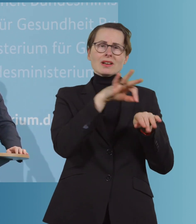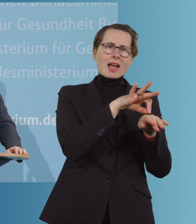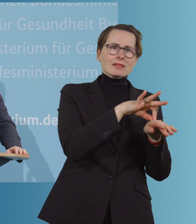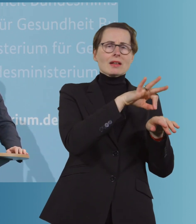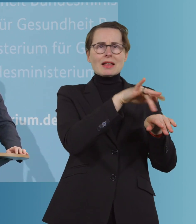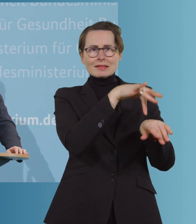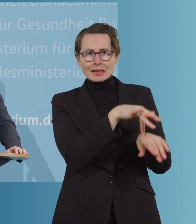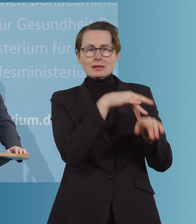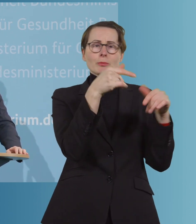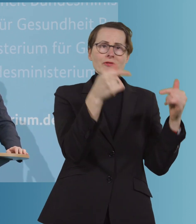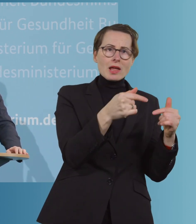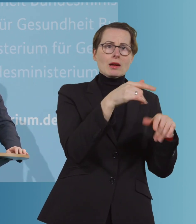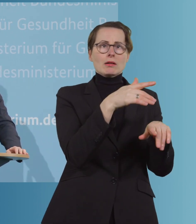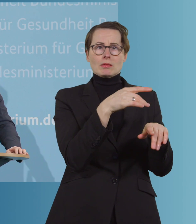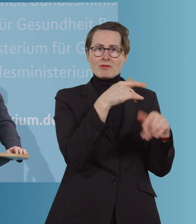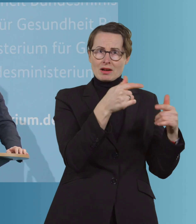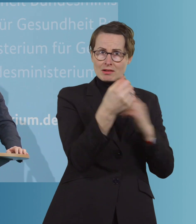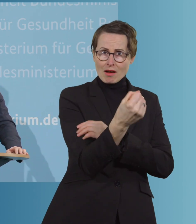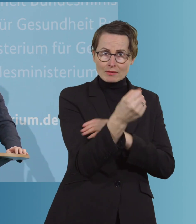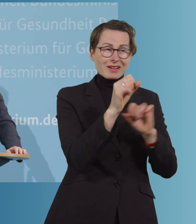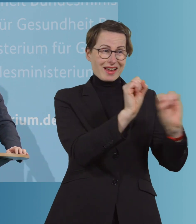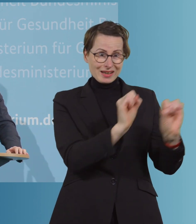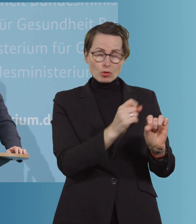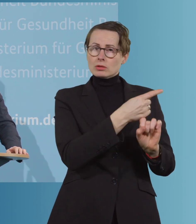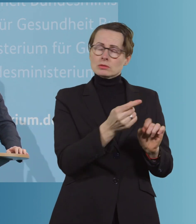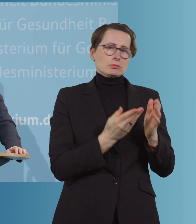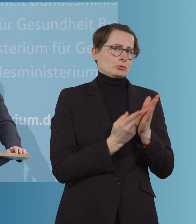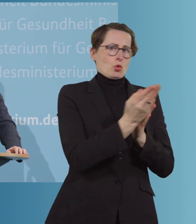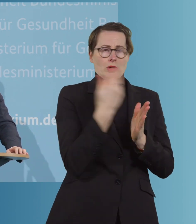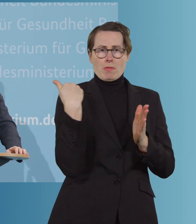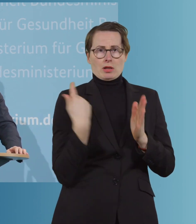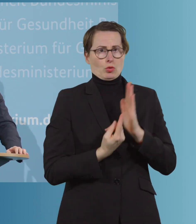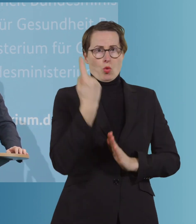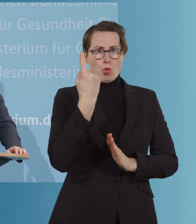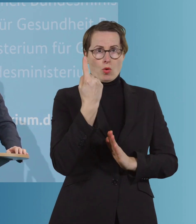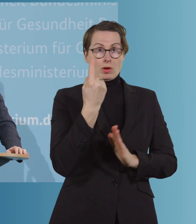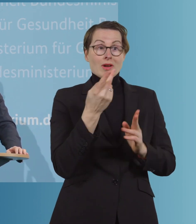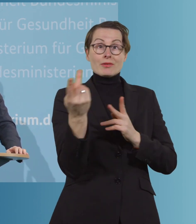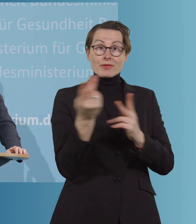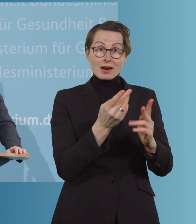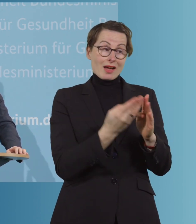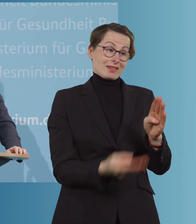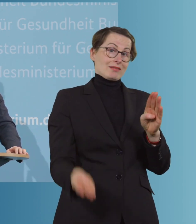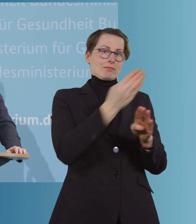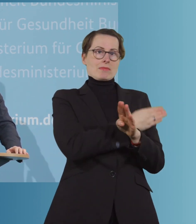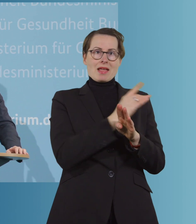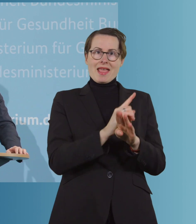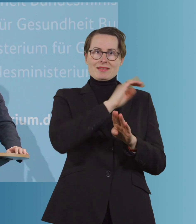den Intensivstationen in allen Bereichen sehr stark belastet. Teilweise deutlich stärker, als dies im Frühjahr der Fall gewesen